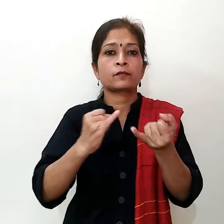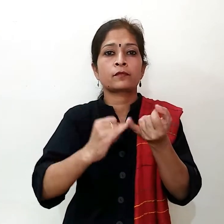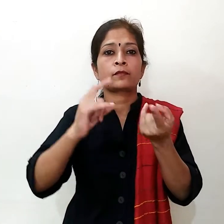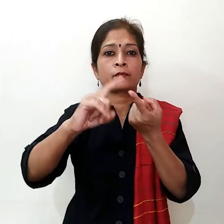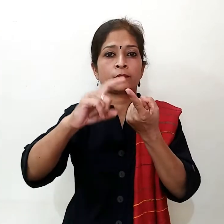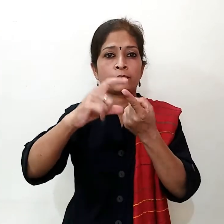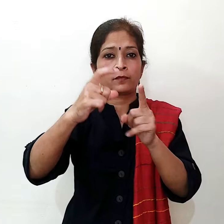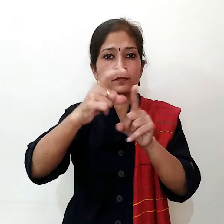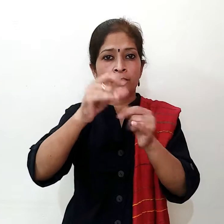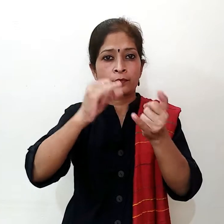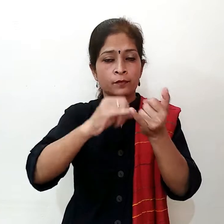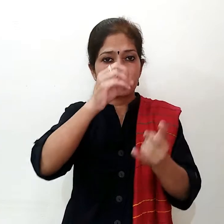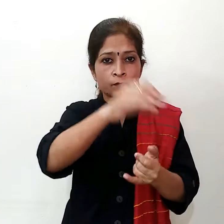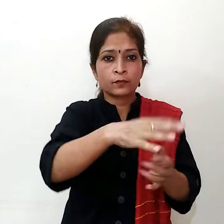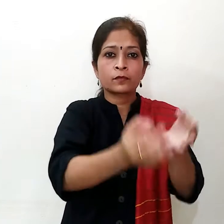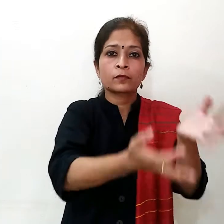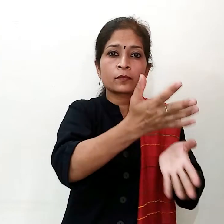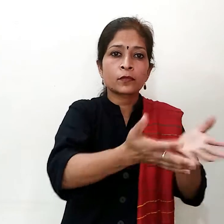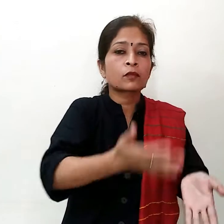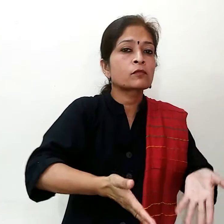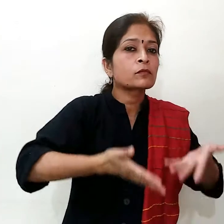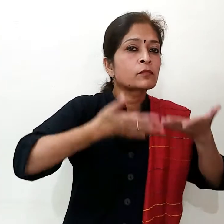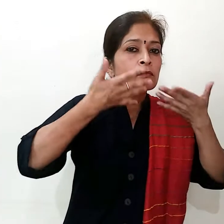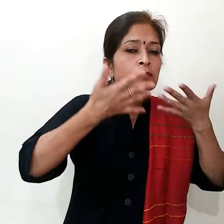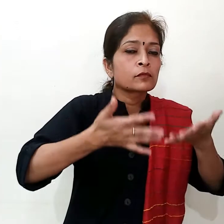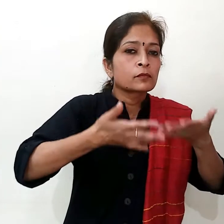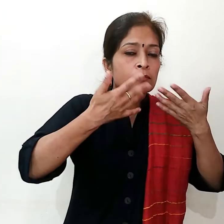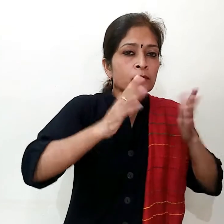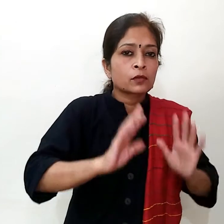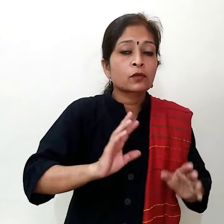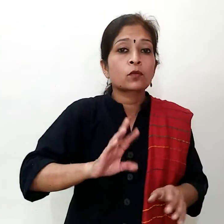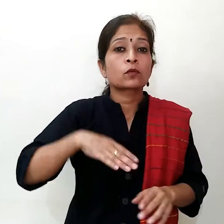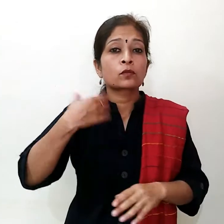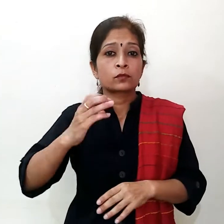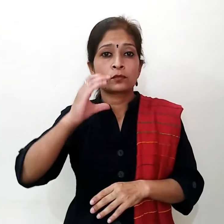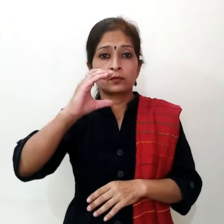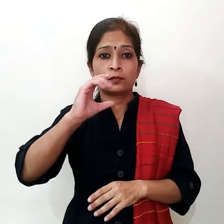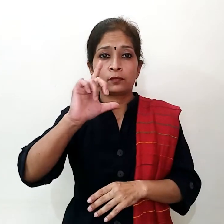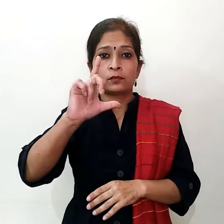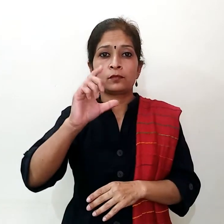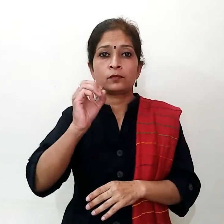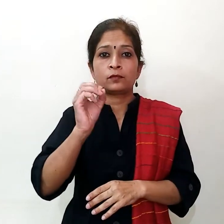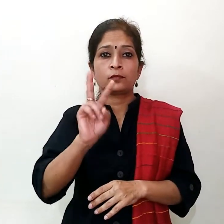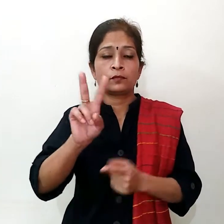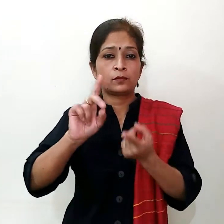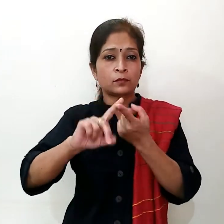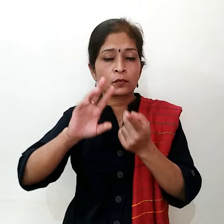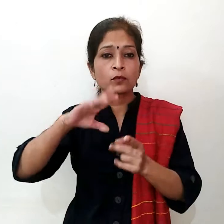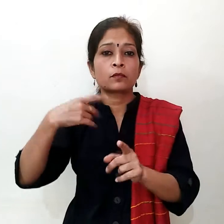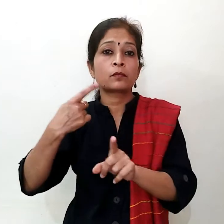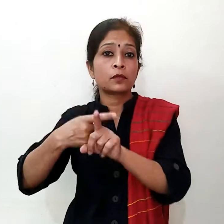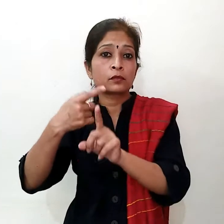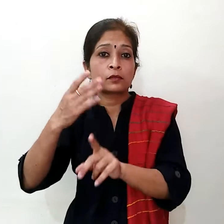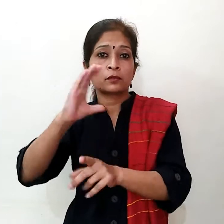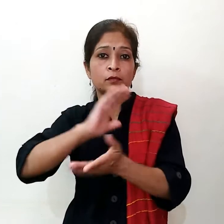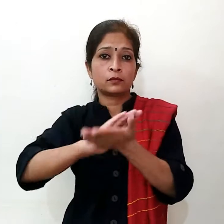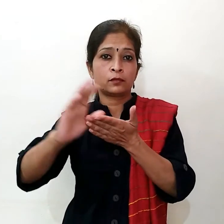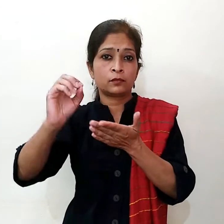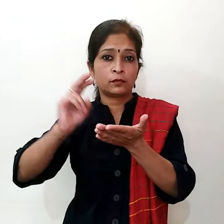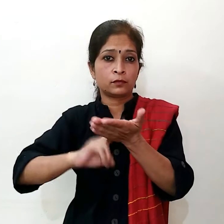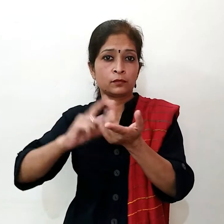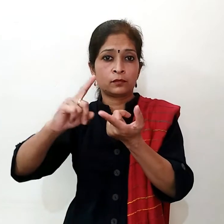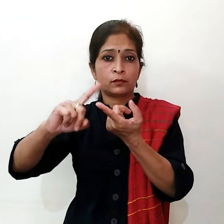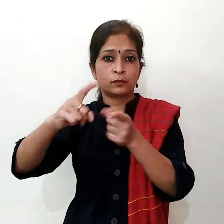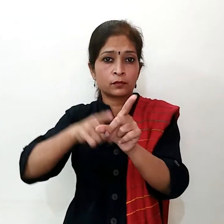कब से कम एक बाद धाप जरूरूर ले दूसरा लॉंग के पाउडर को शेहद में मिलाकर या फिर गुड में मिलाकर दो तिन बार जरूर उसका